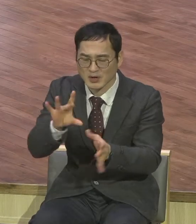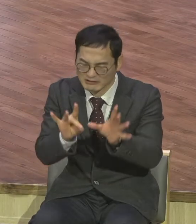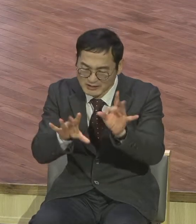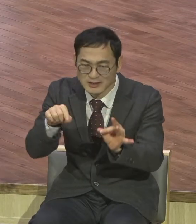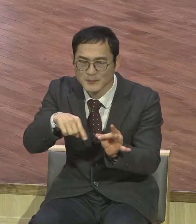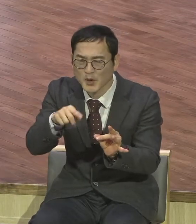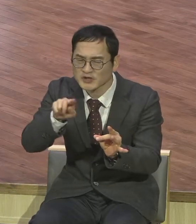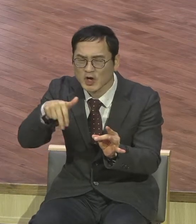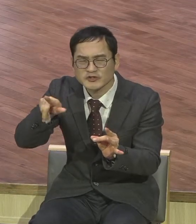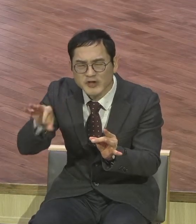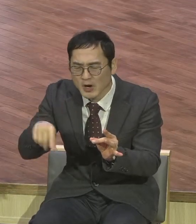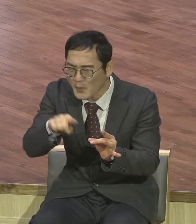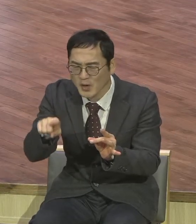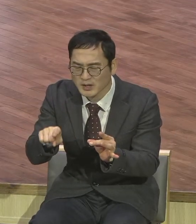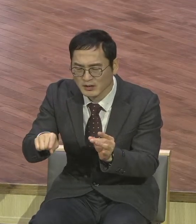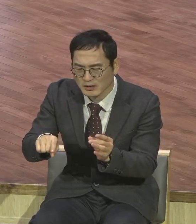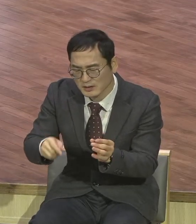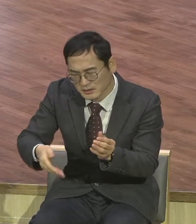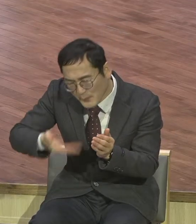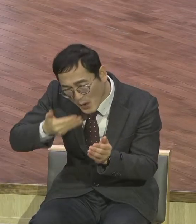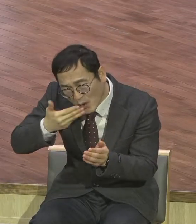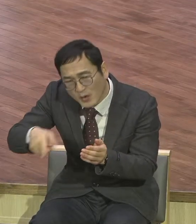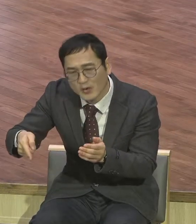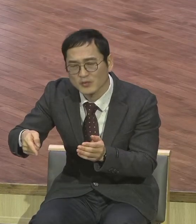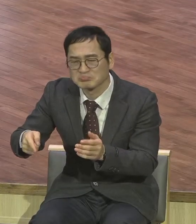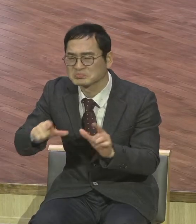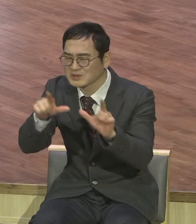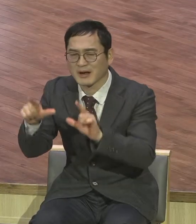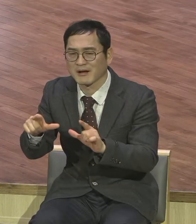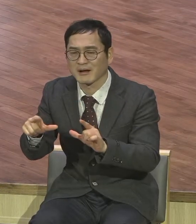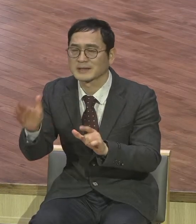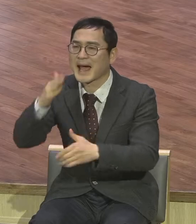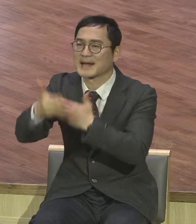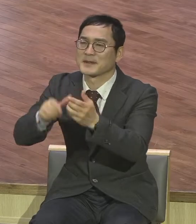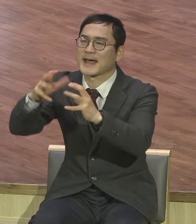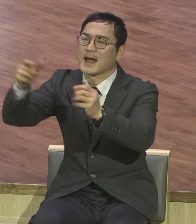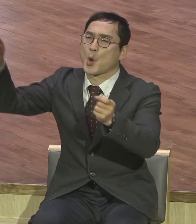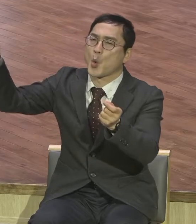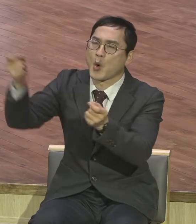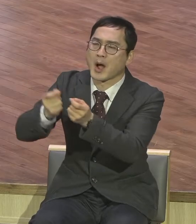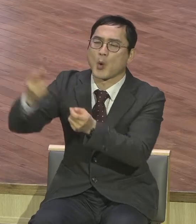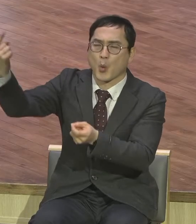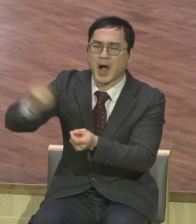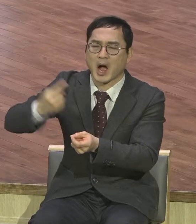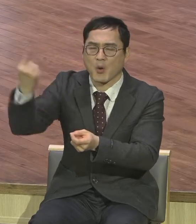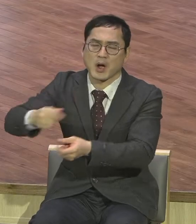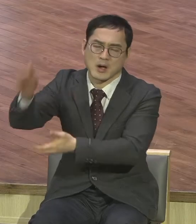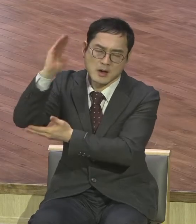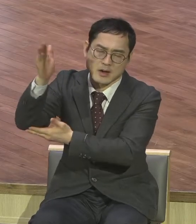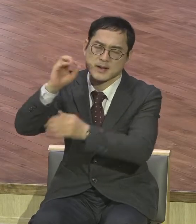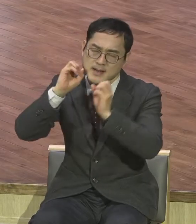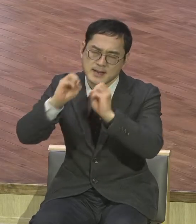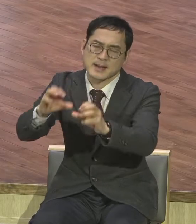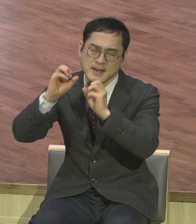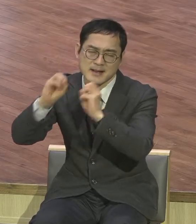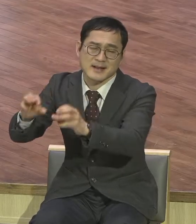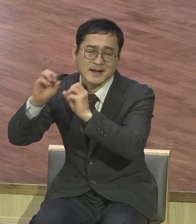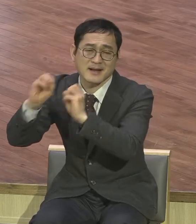하나님 나라가 뭐요? 하나님 나라가 뭐냐고 장소적 개인도 있지만은 하나님 나라의 근본은 예수의 시도입니다.